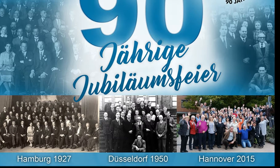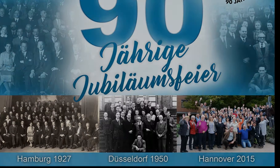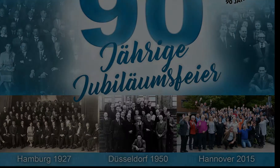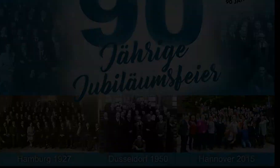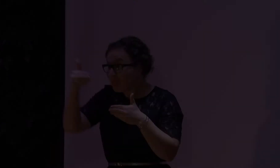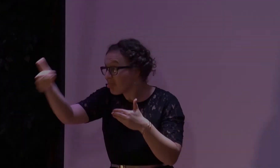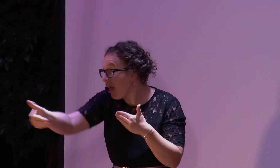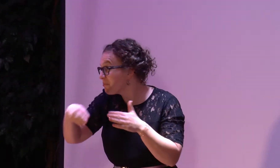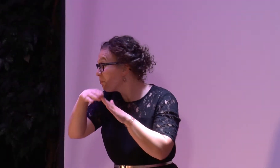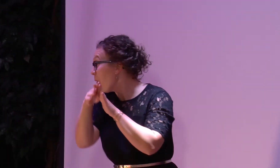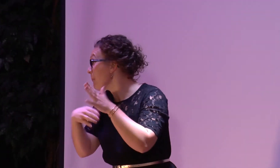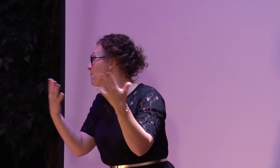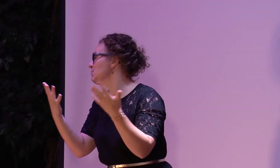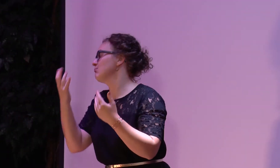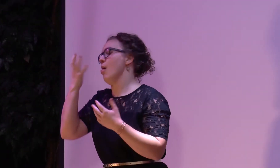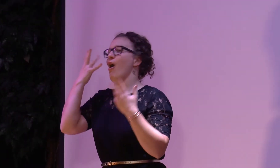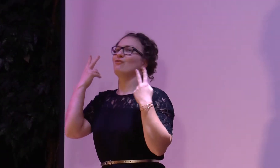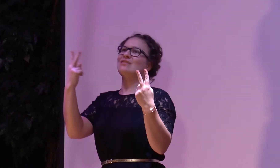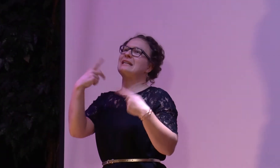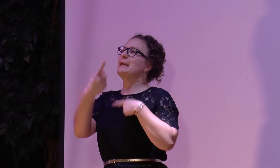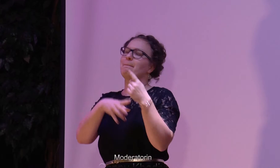Aber wir sind im Raum natürlich viel mehr an Gästen.